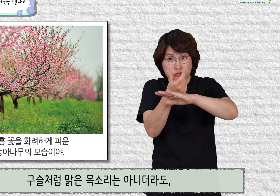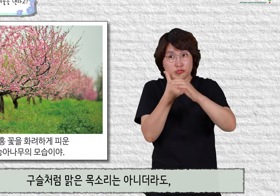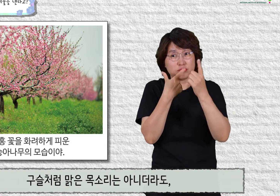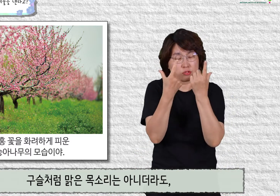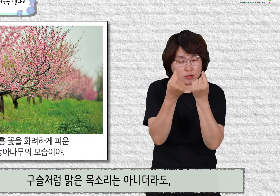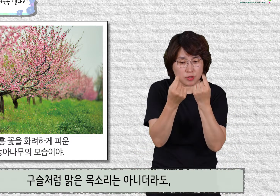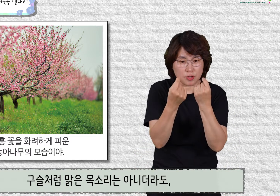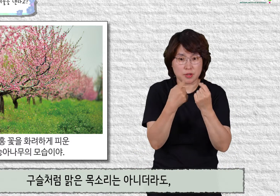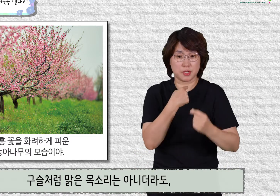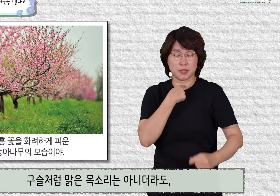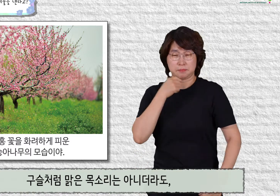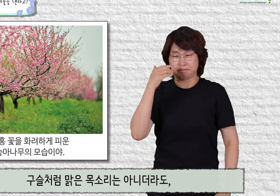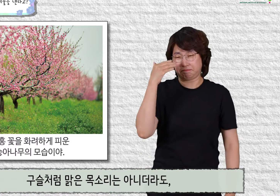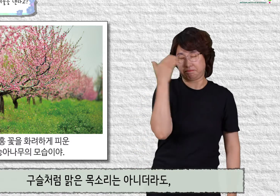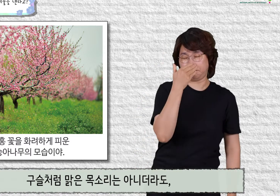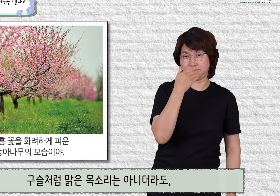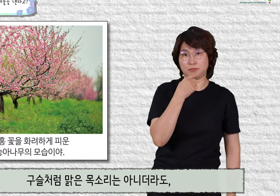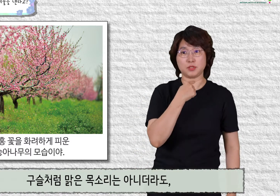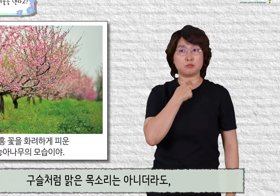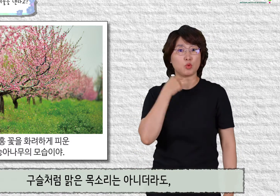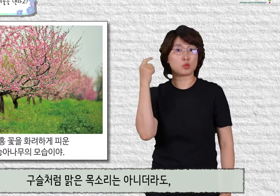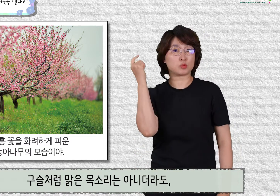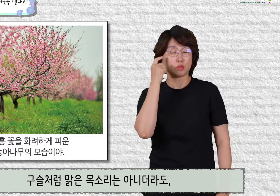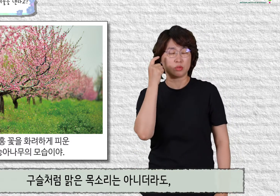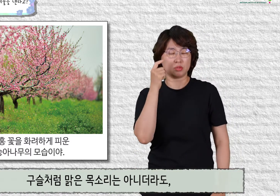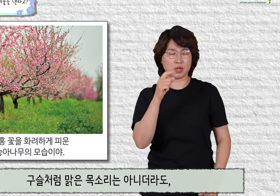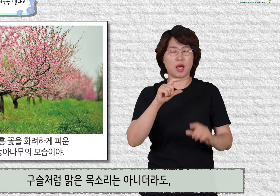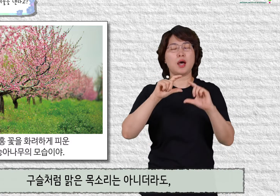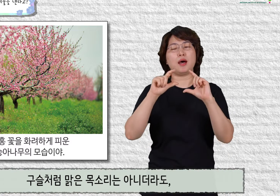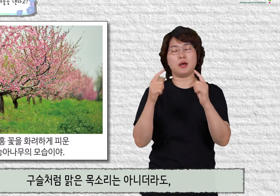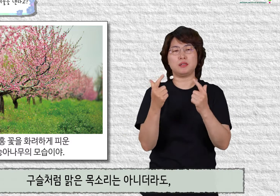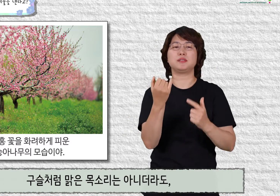구슬처럼 맑은 목소리는 아니더라도,